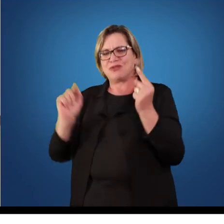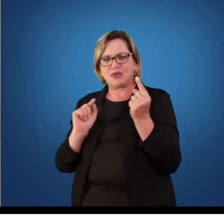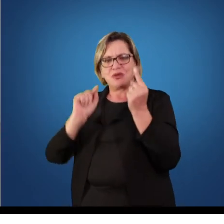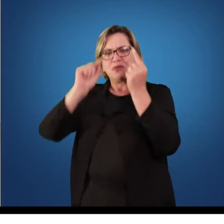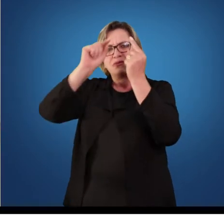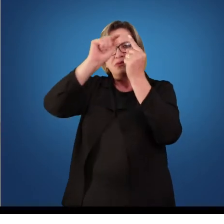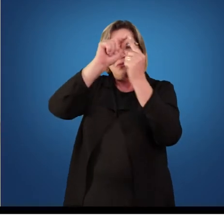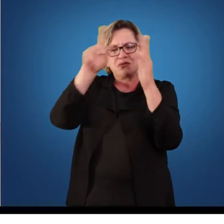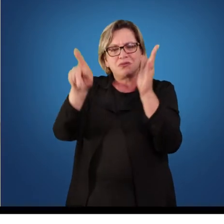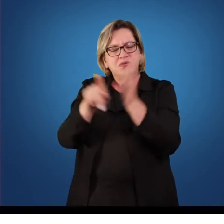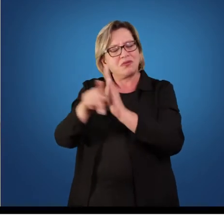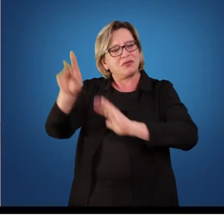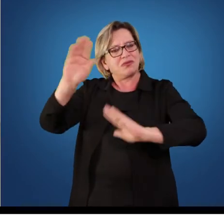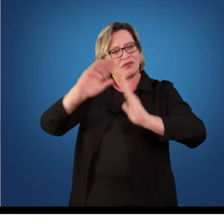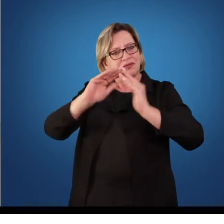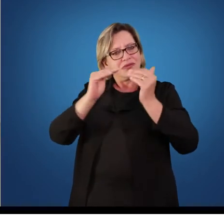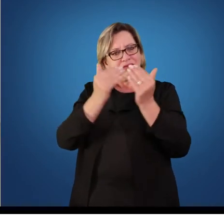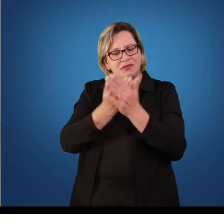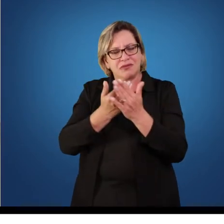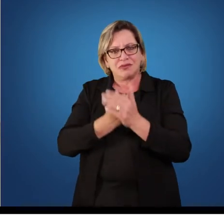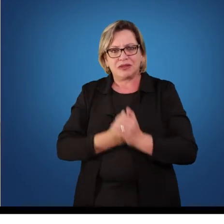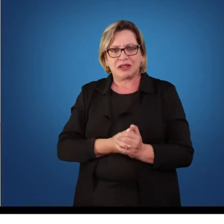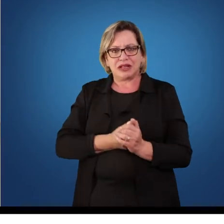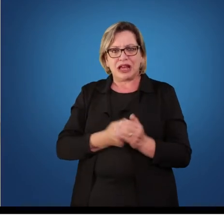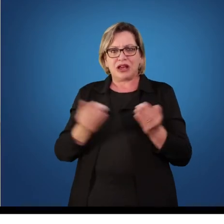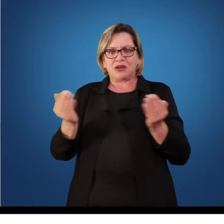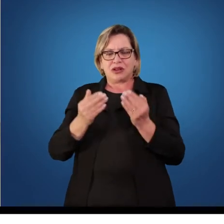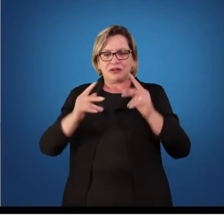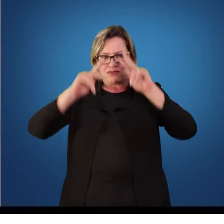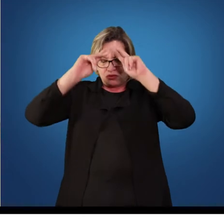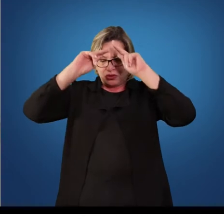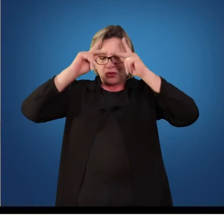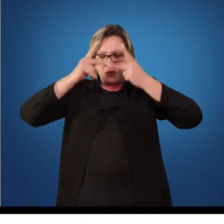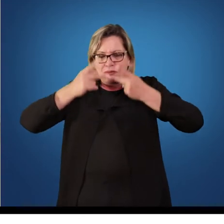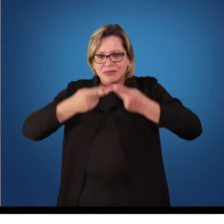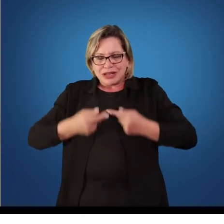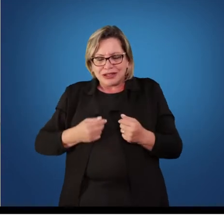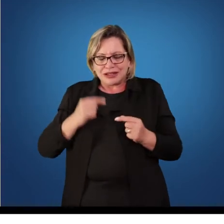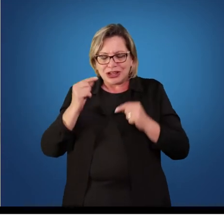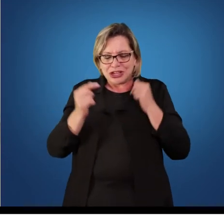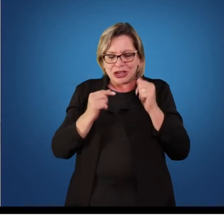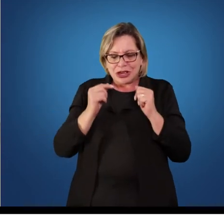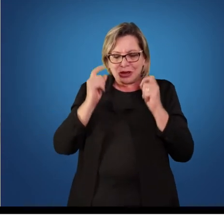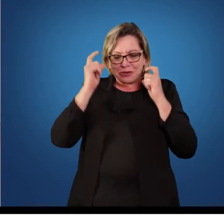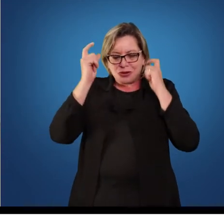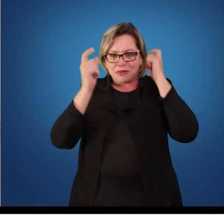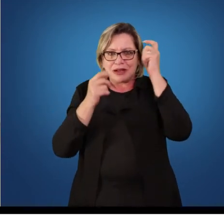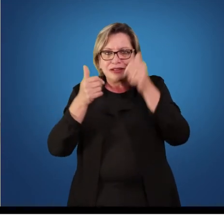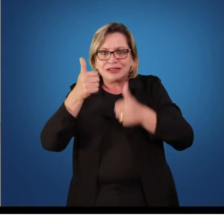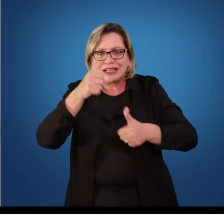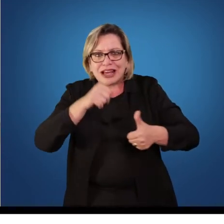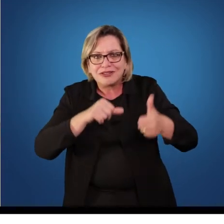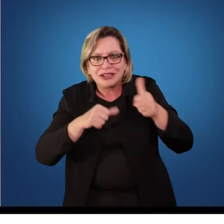Numa perspectiva mais humanista, a preocupação da avaliação volta-se para os processos de